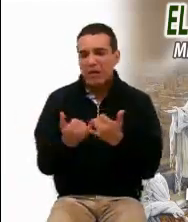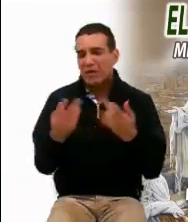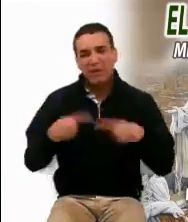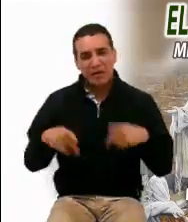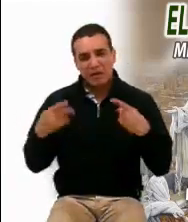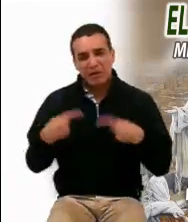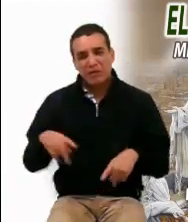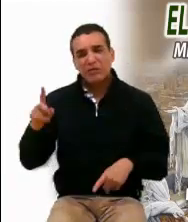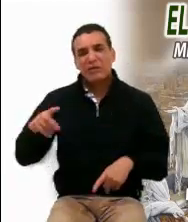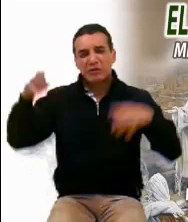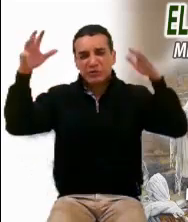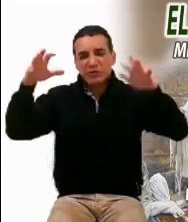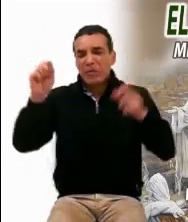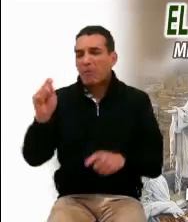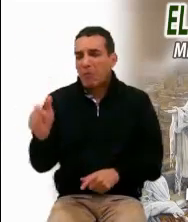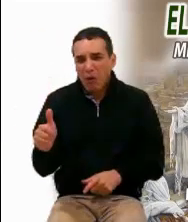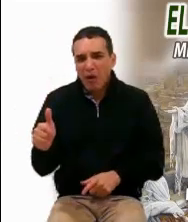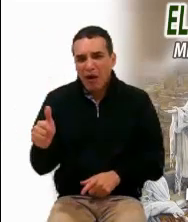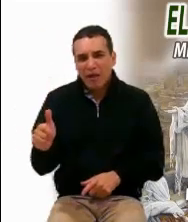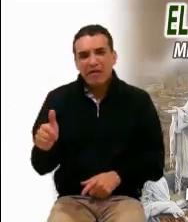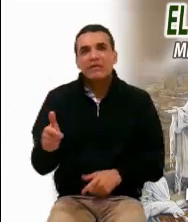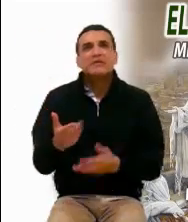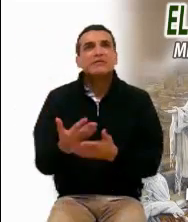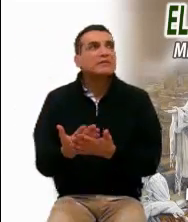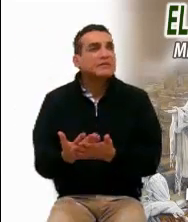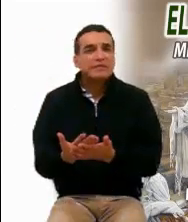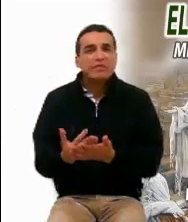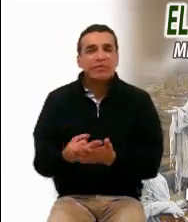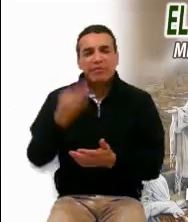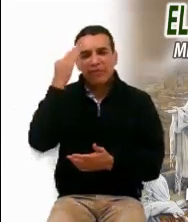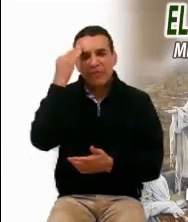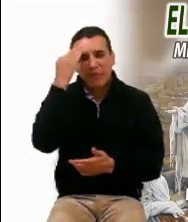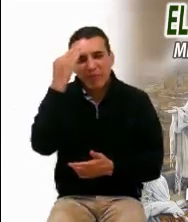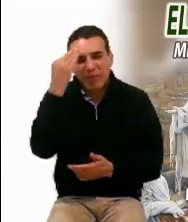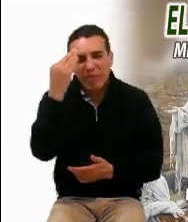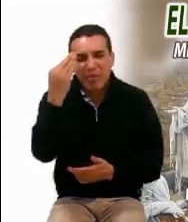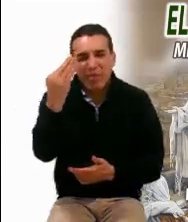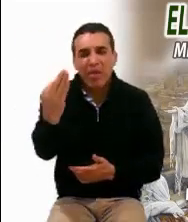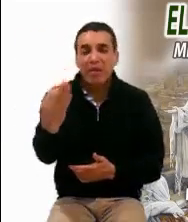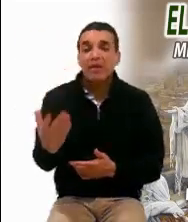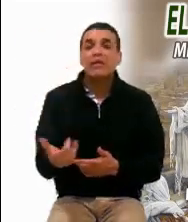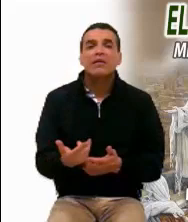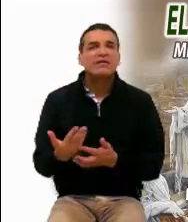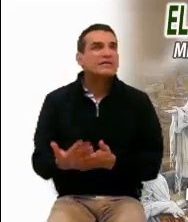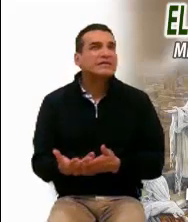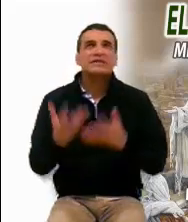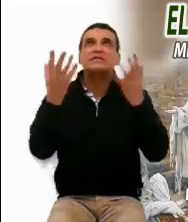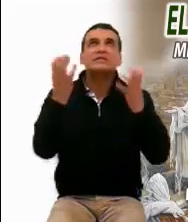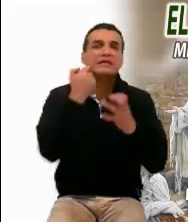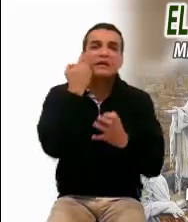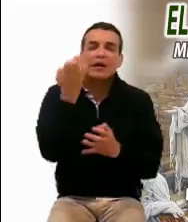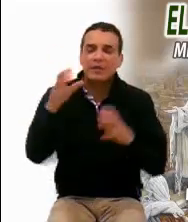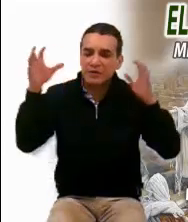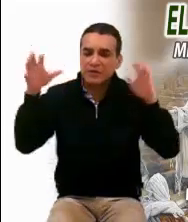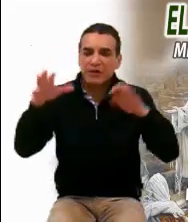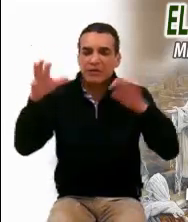llegan. Se tardan y se hace eterna la espera. Un día y otro día con mucha ansiedad y